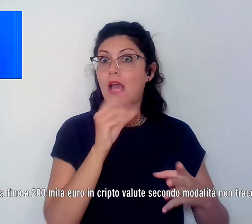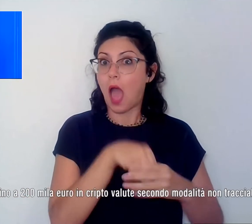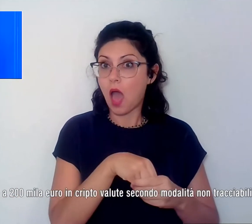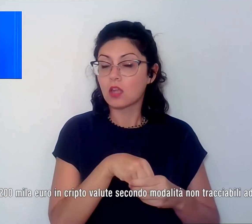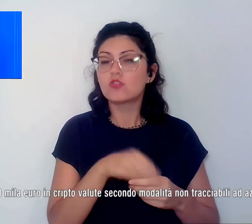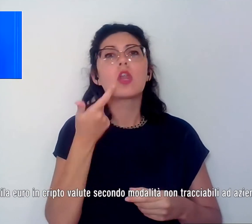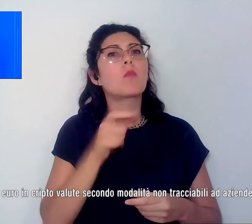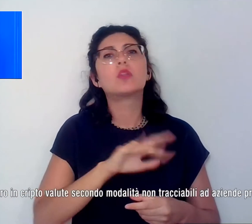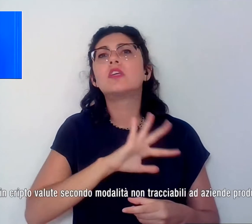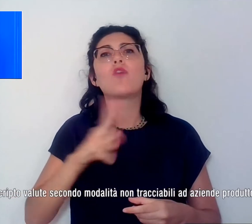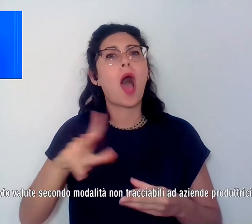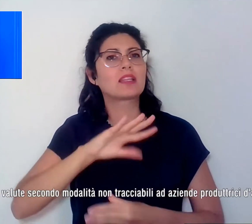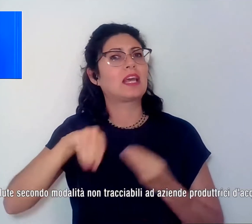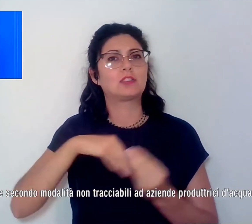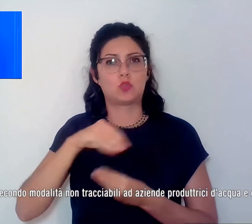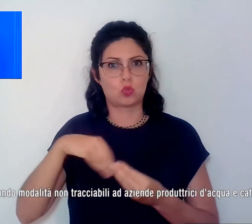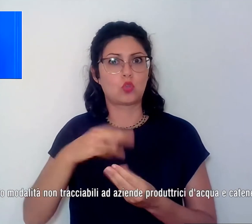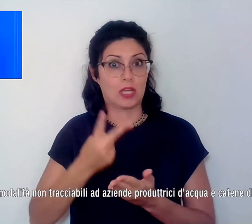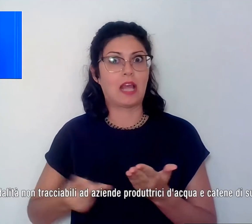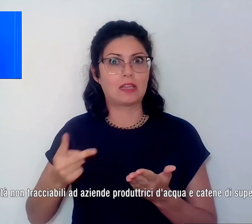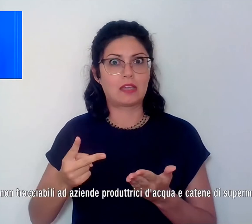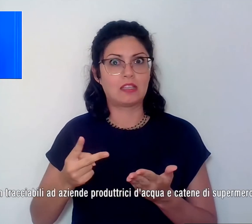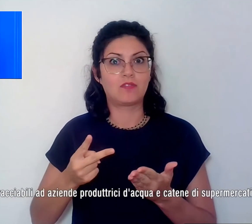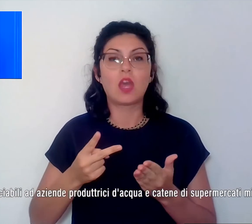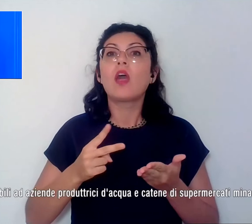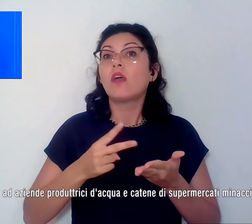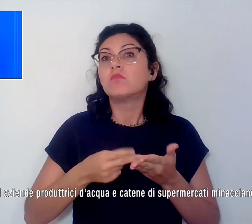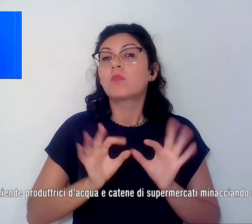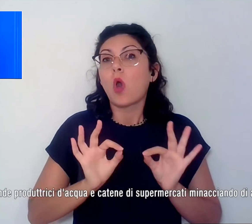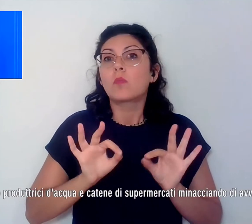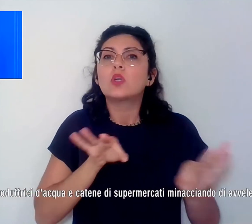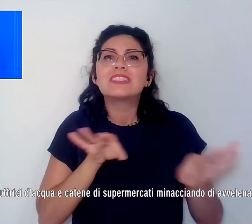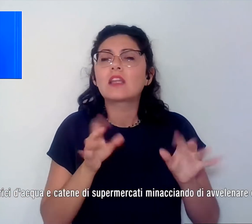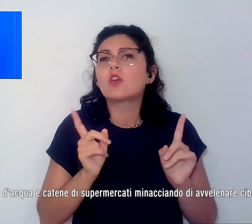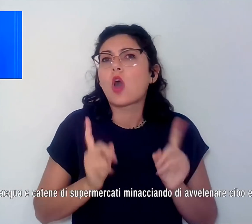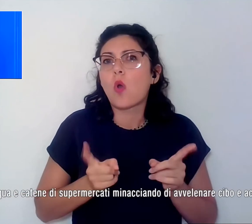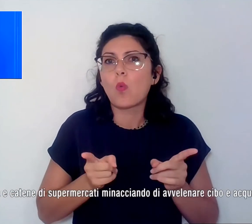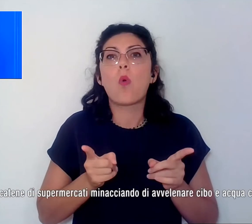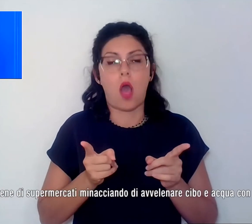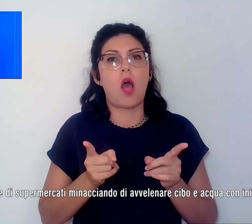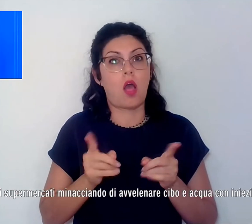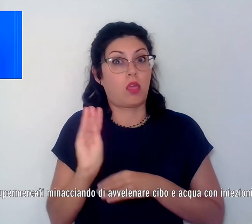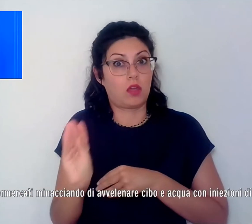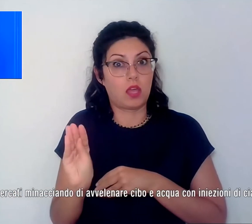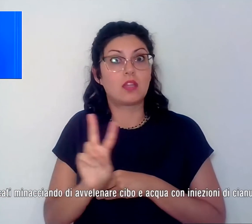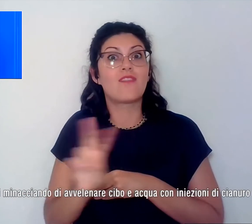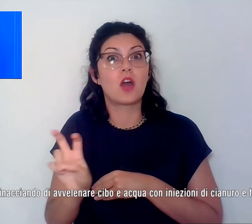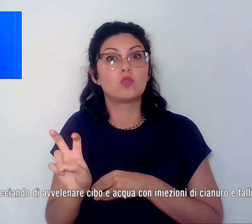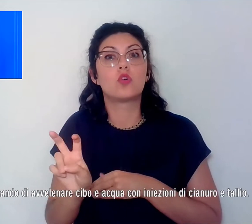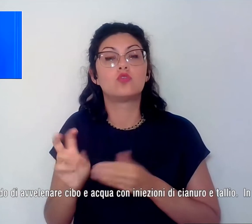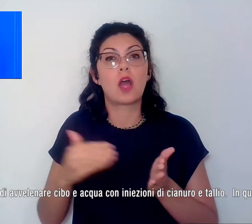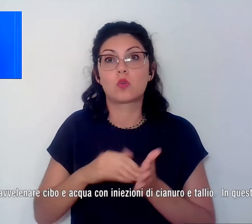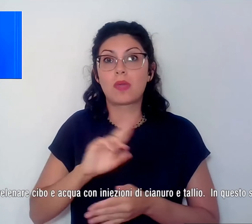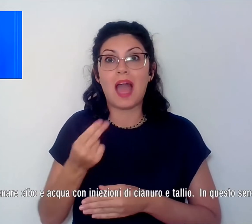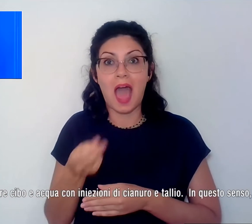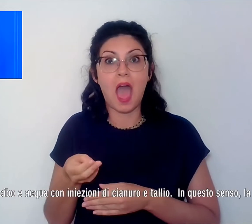estorsione. La tecnica utilizzata era sempre la stessa. Chiedeva fino a 200 mila euro in criptovalute, secondo